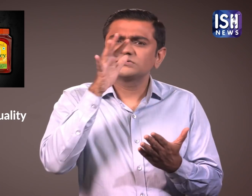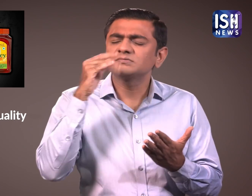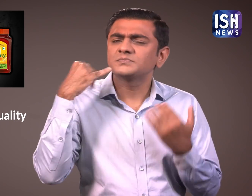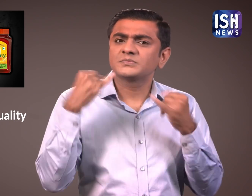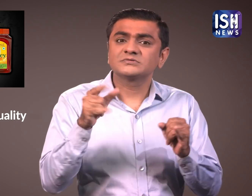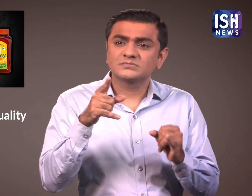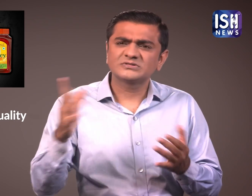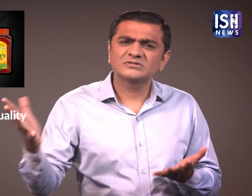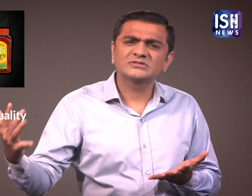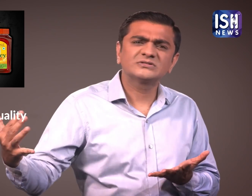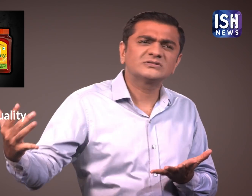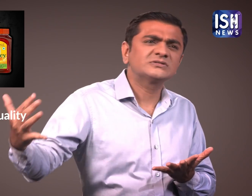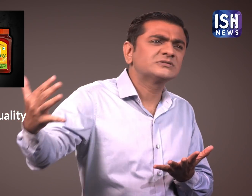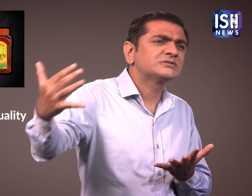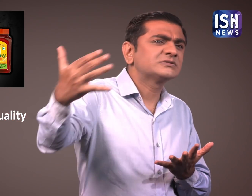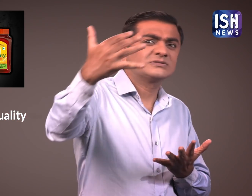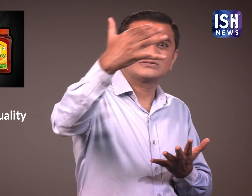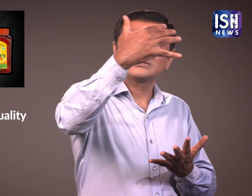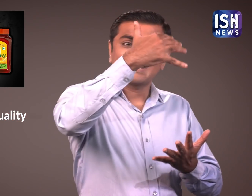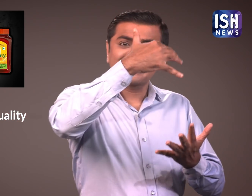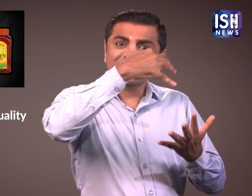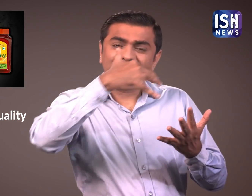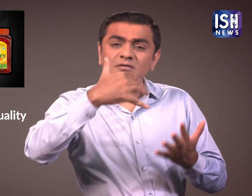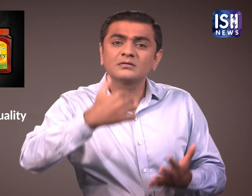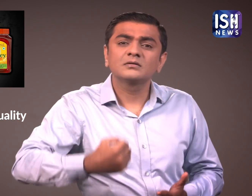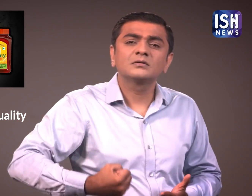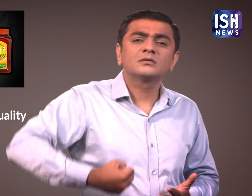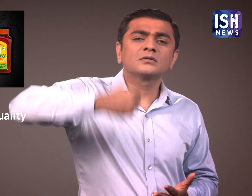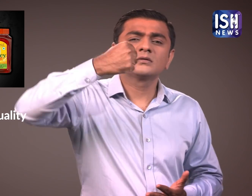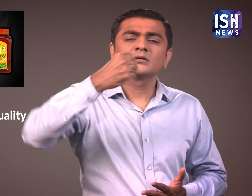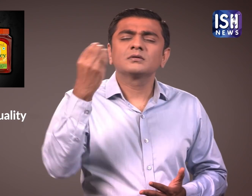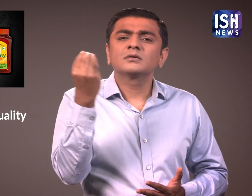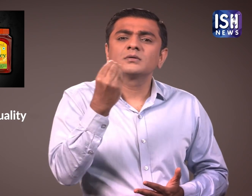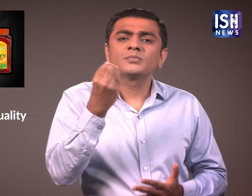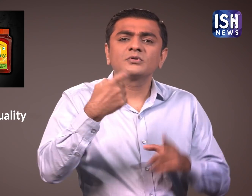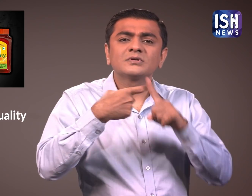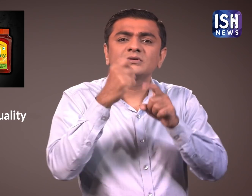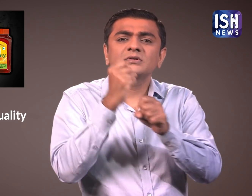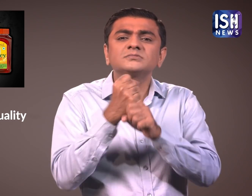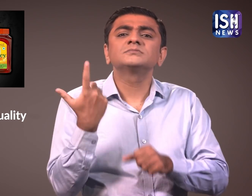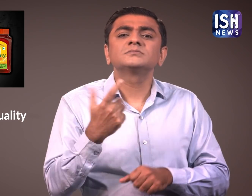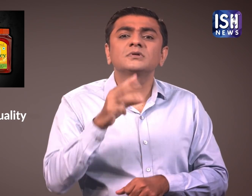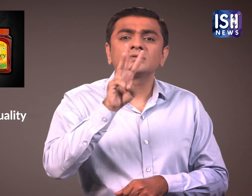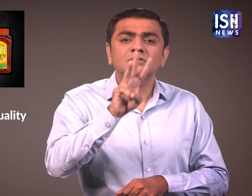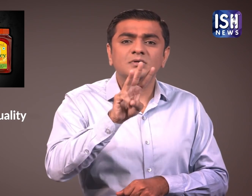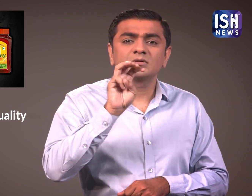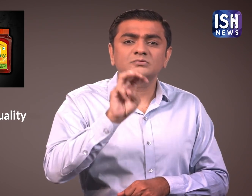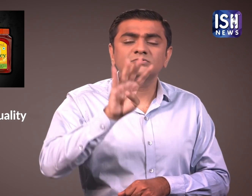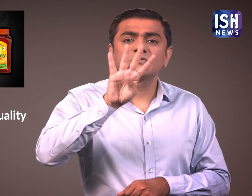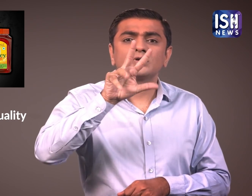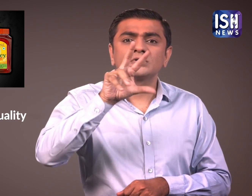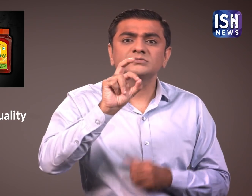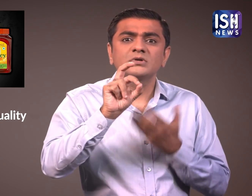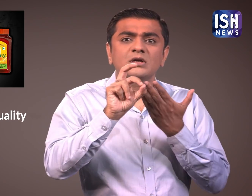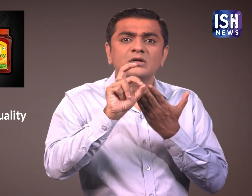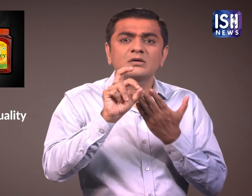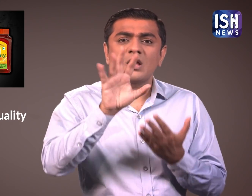मिलावट के कारण 36,19,000 लाक रुपे मूल्यों का लगबग 3480 किलोग्राम